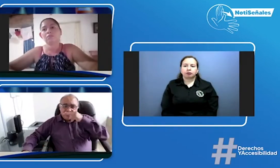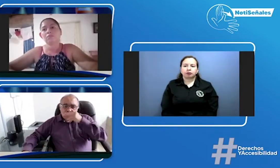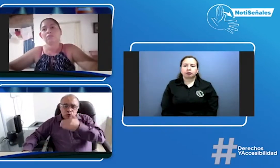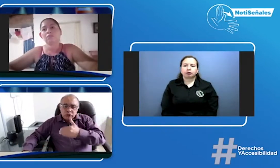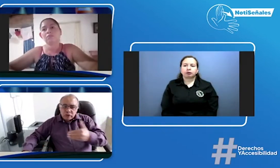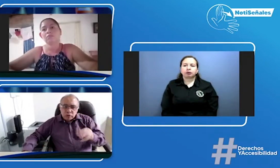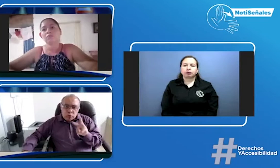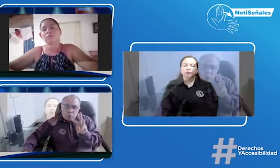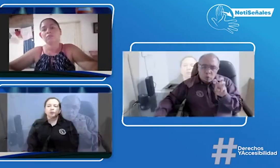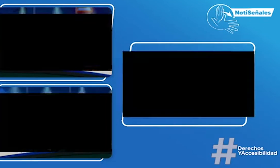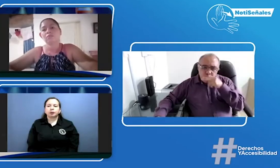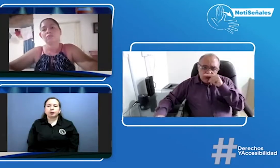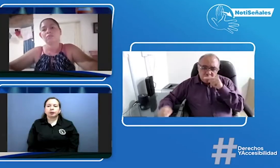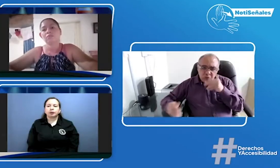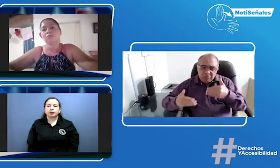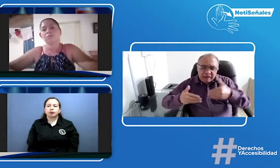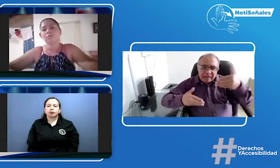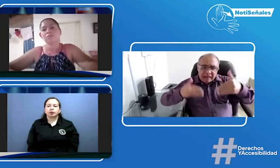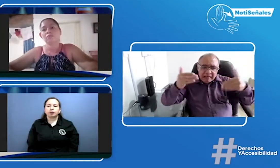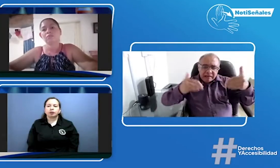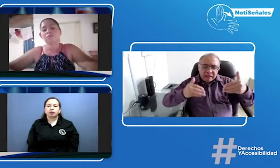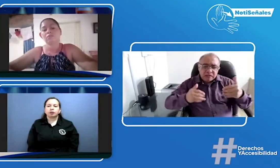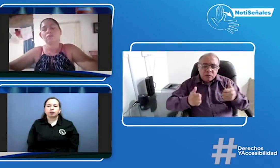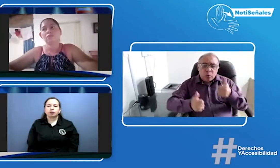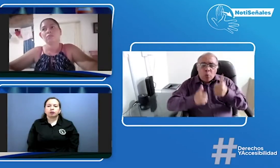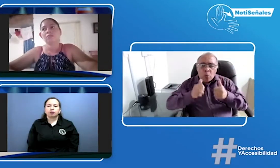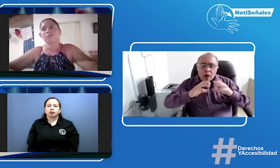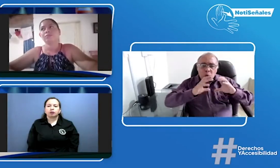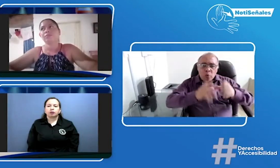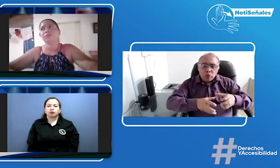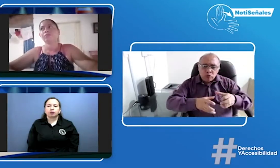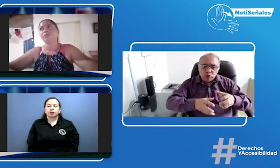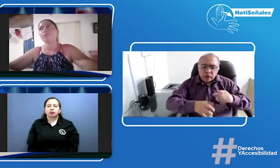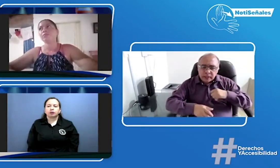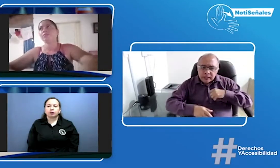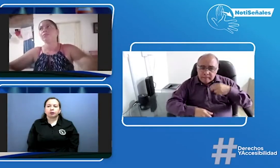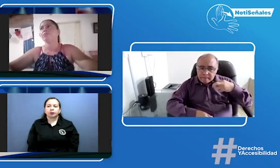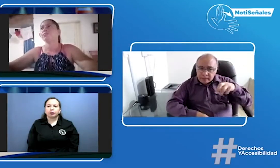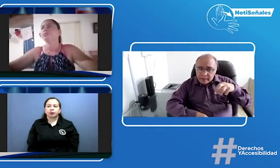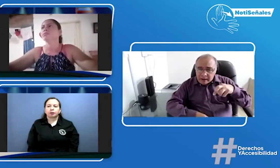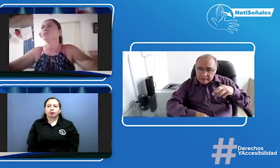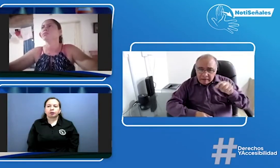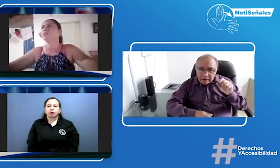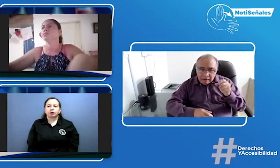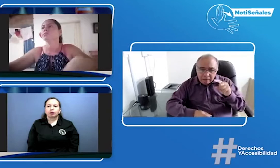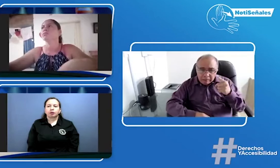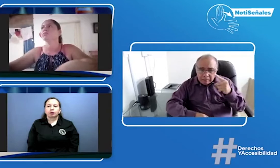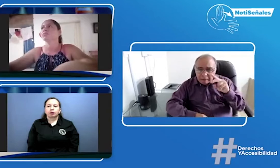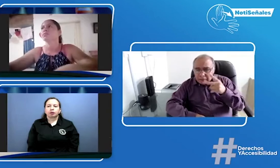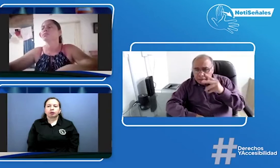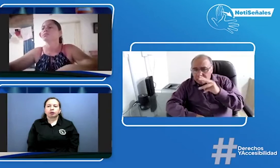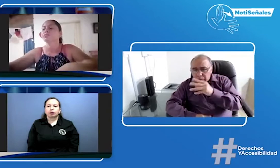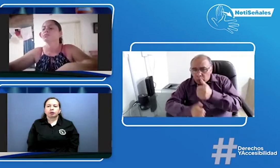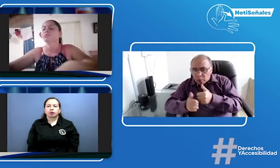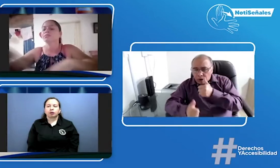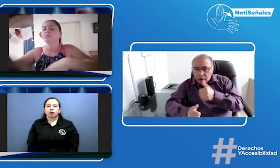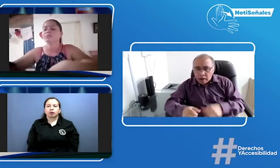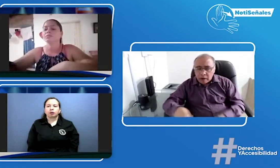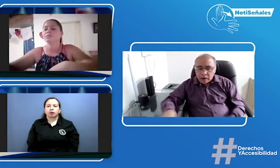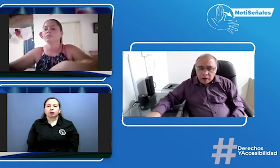y de qué edades son los niños los ocho niños más o menos de qué edades se oscilan y en qué cursos están todavía